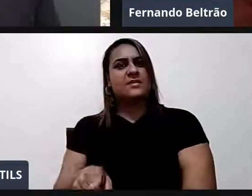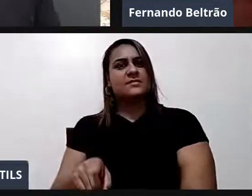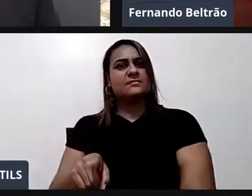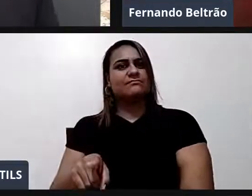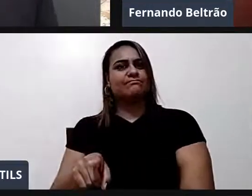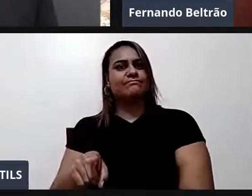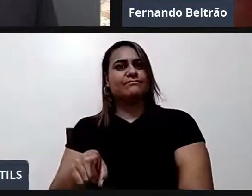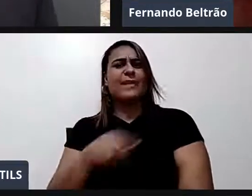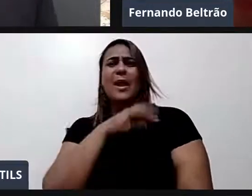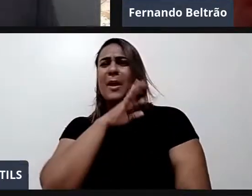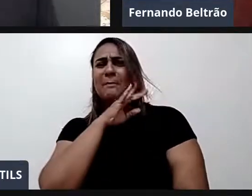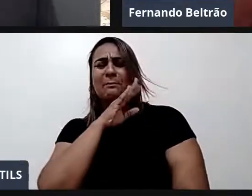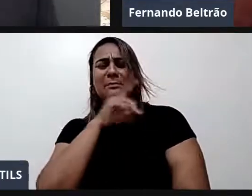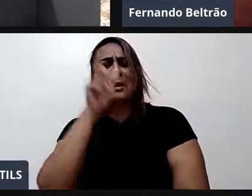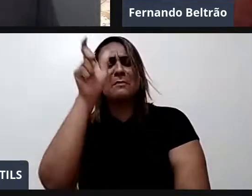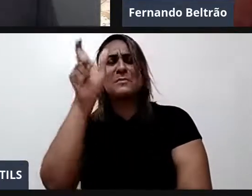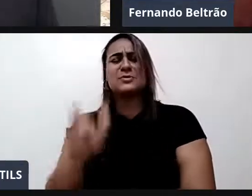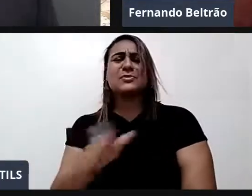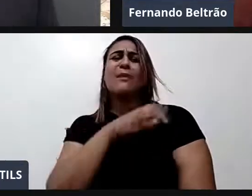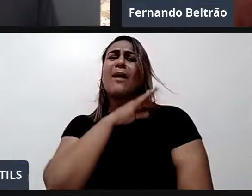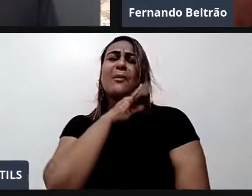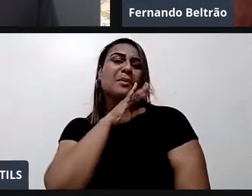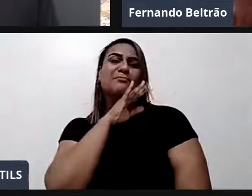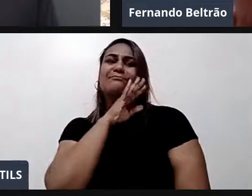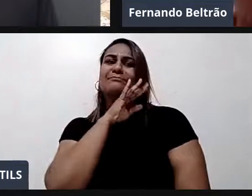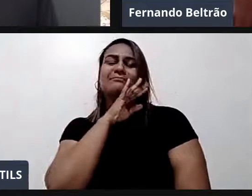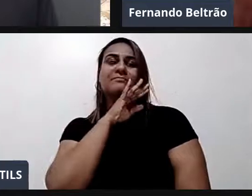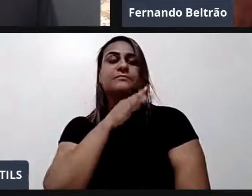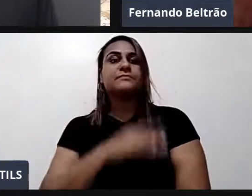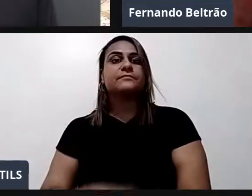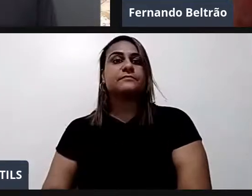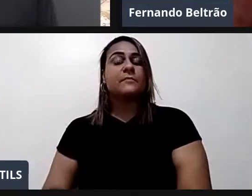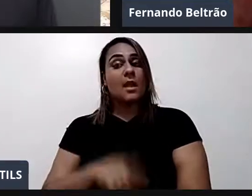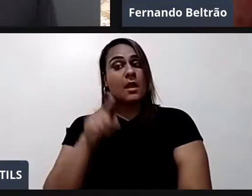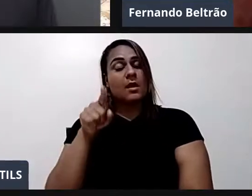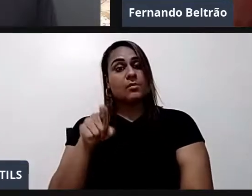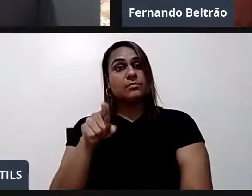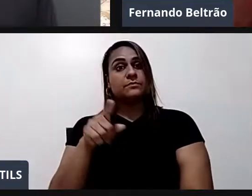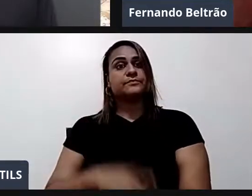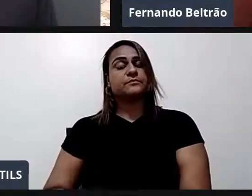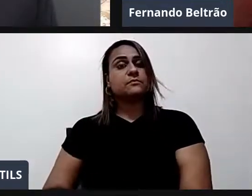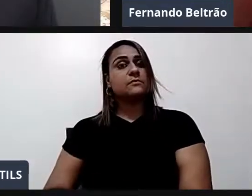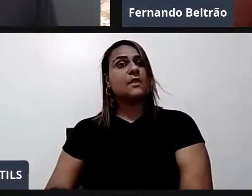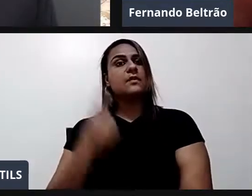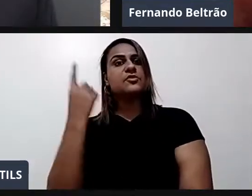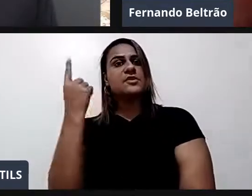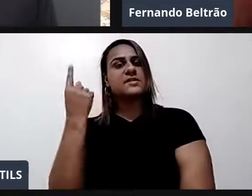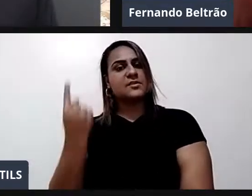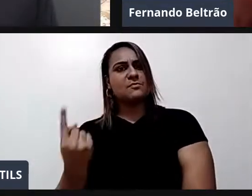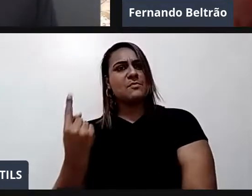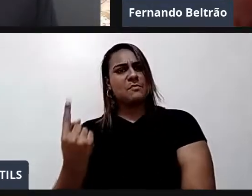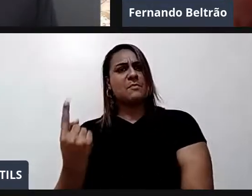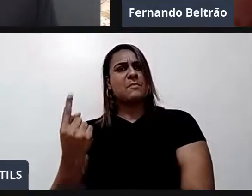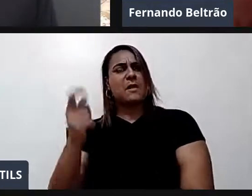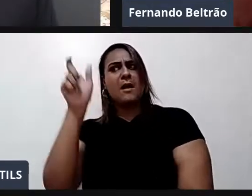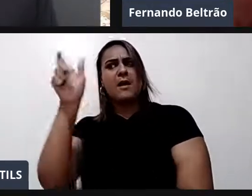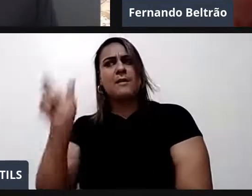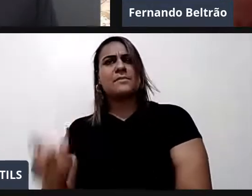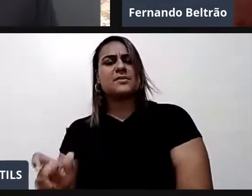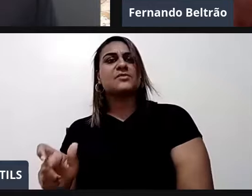encarnou o cão nele. Aí um justiceiro, chamado Joãozinho, disse, eu não posso permitir isso. Ele está